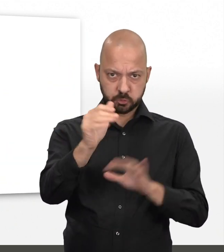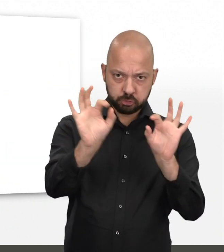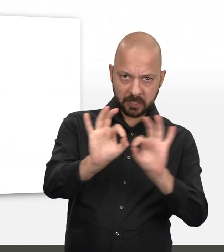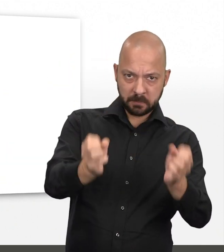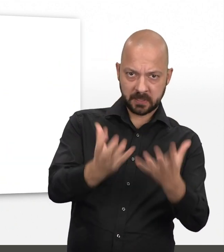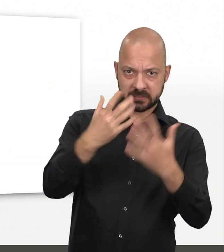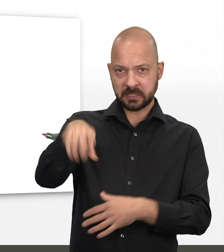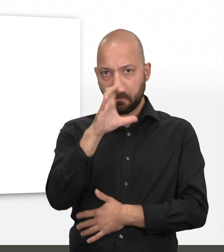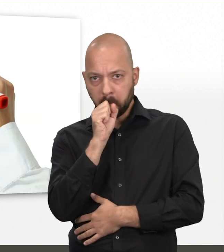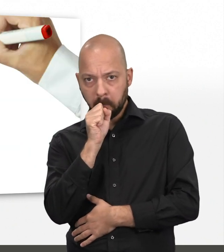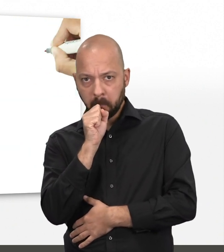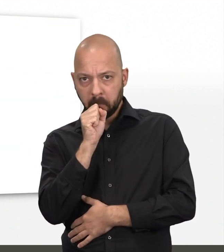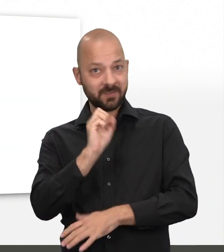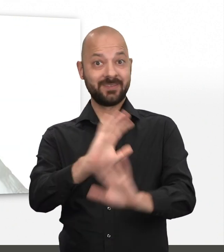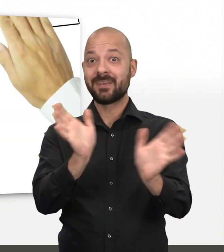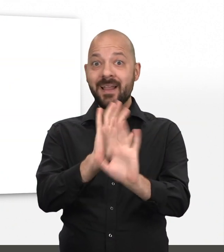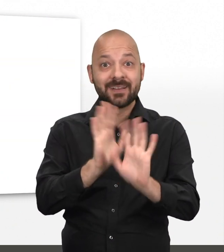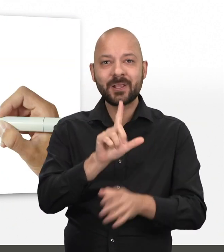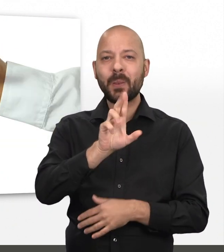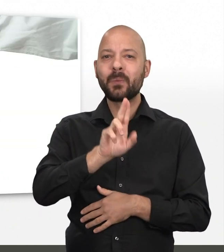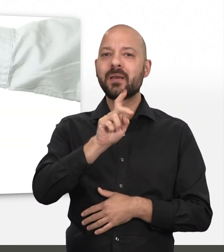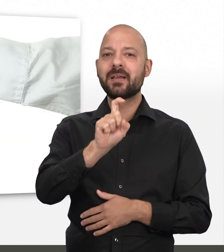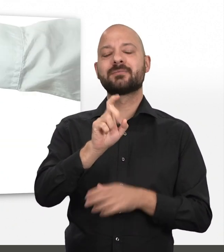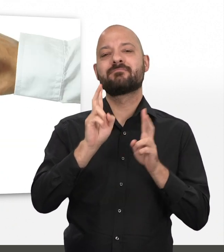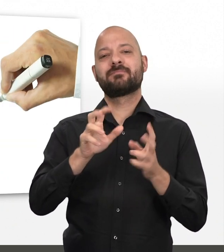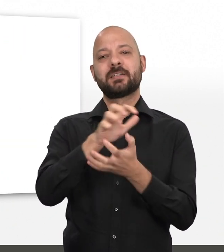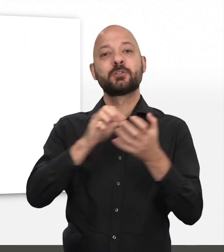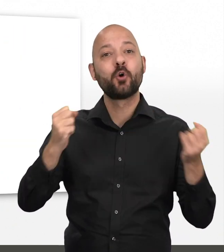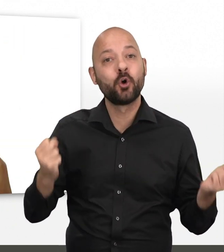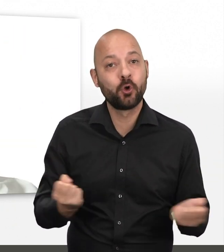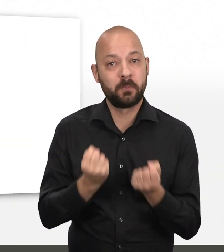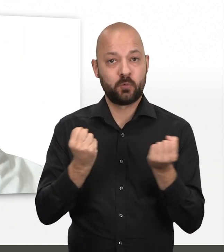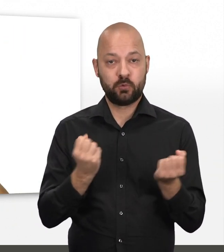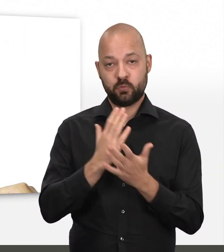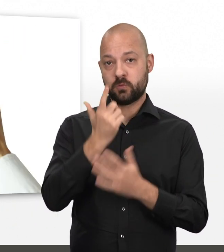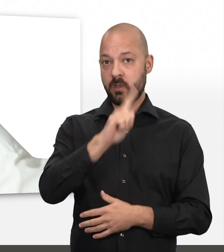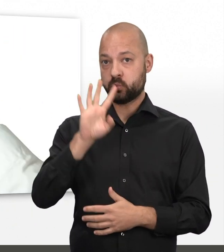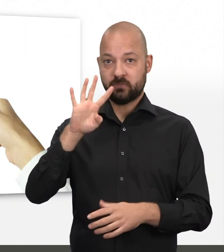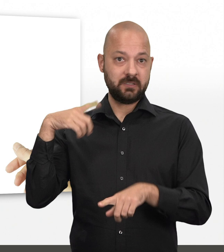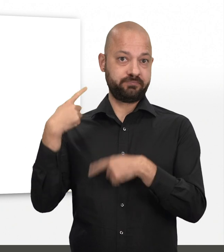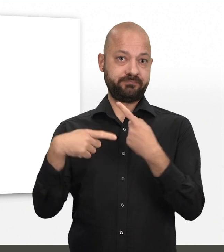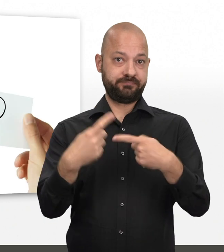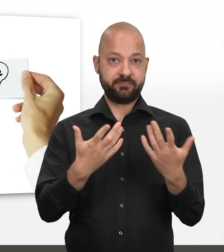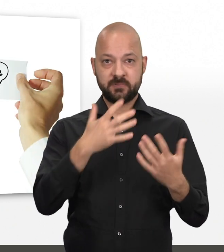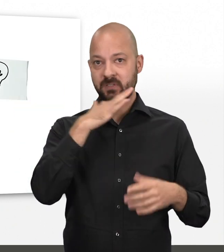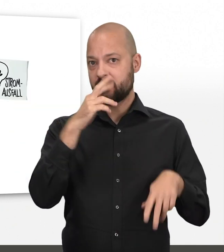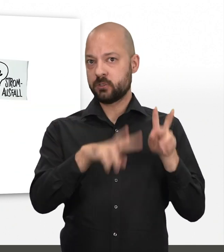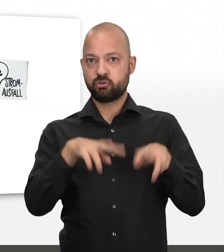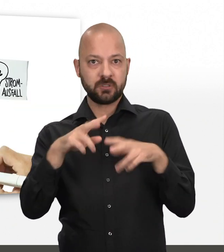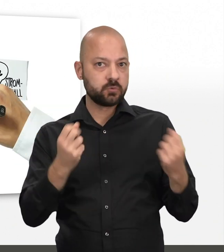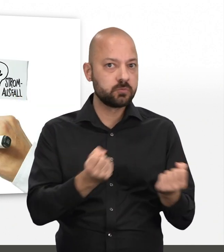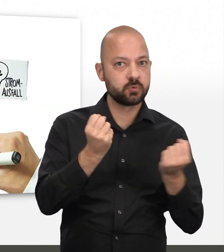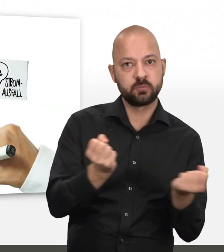bevor, was uns verheimlicht wird? Nein! Lykex ist eine Krisenübung, die seit 2004 regelmäßig verschiedene